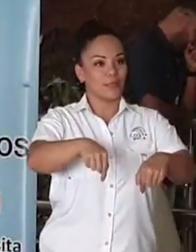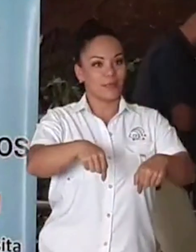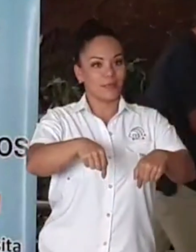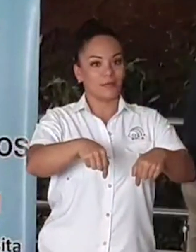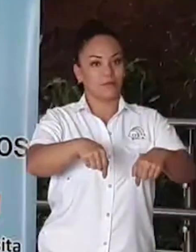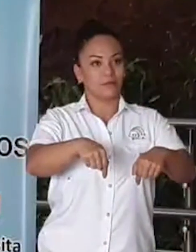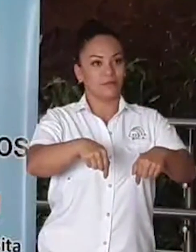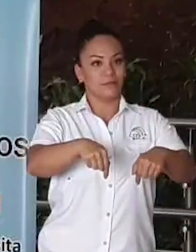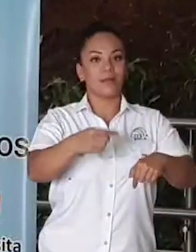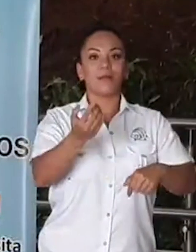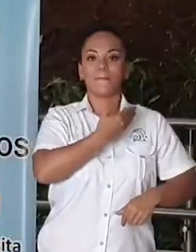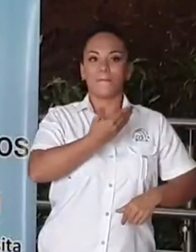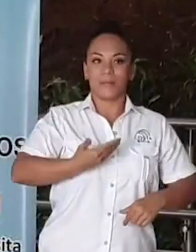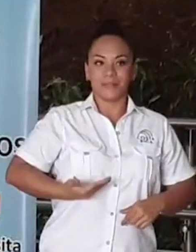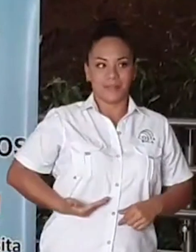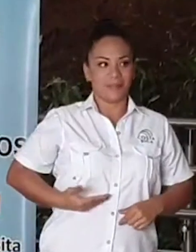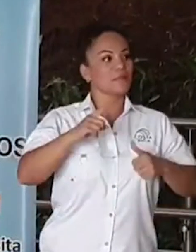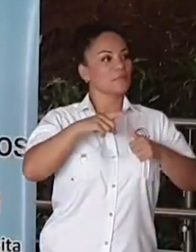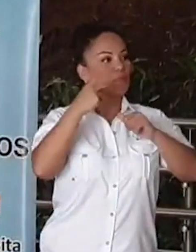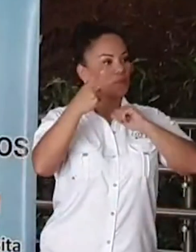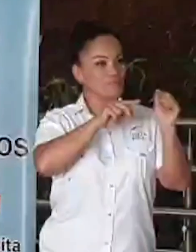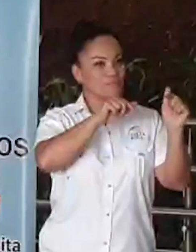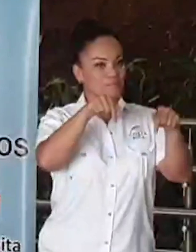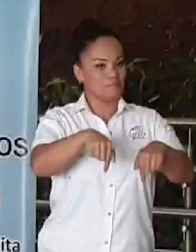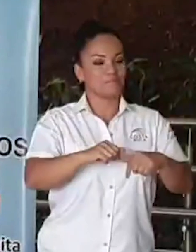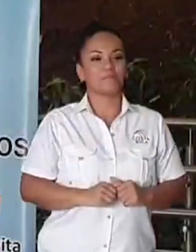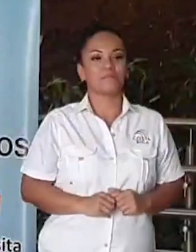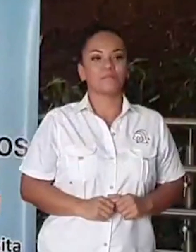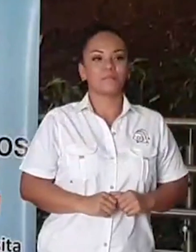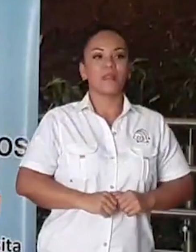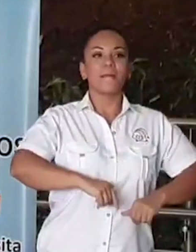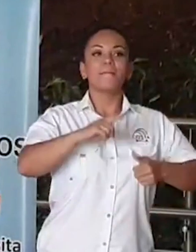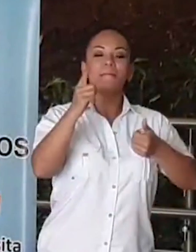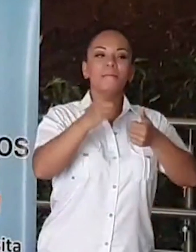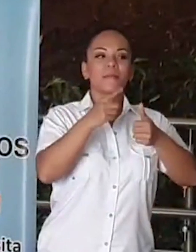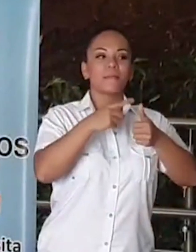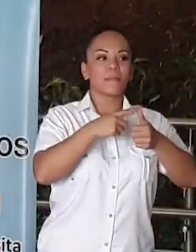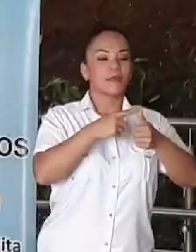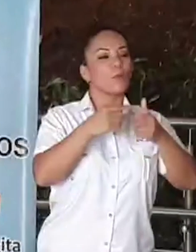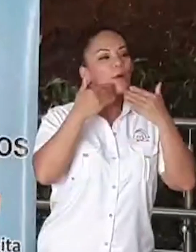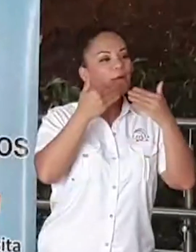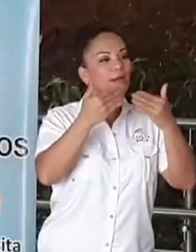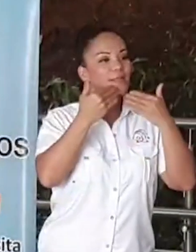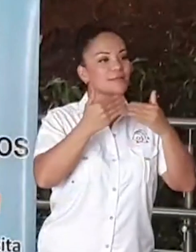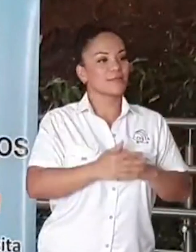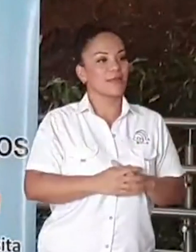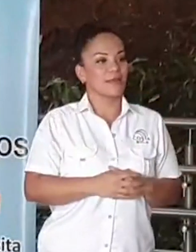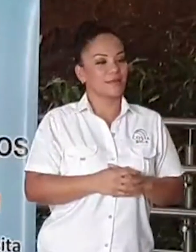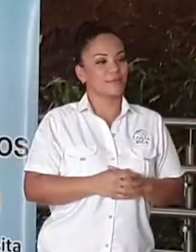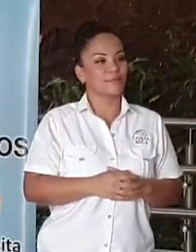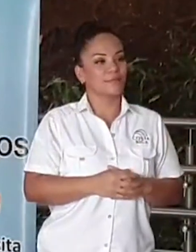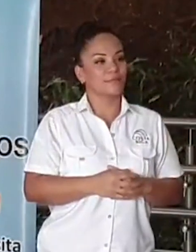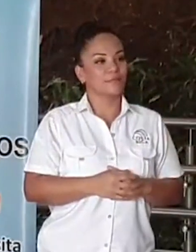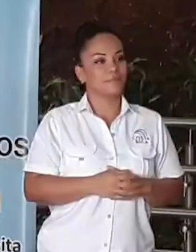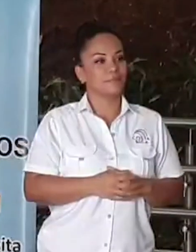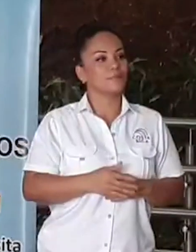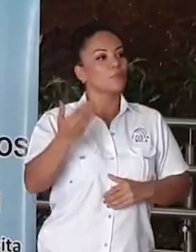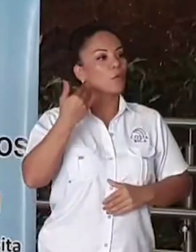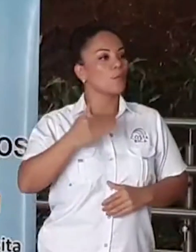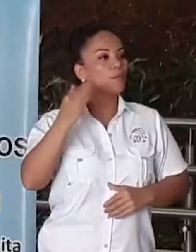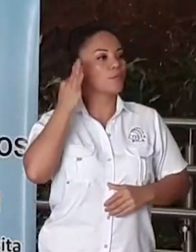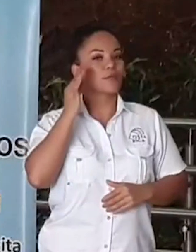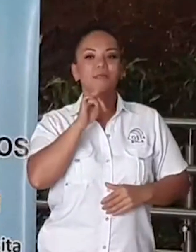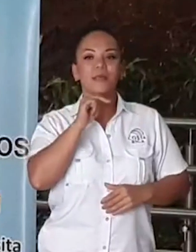en ejercicio de la República. Quisiera primero agradecer a los señores y señoras